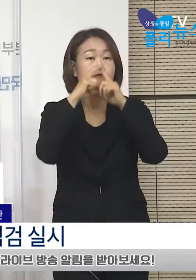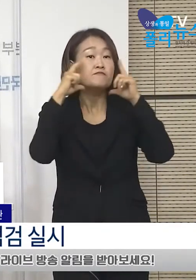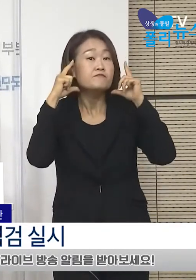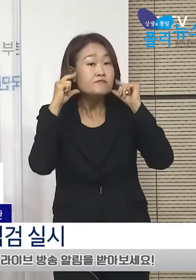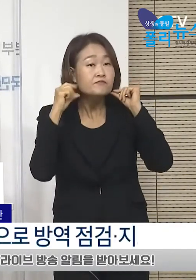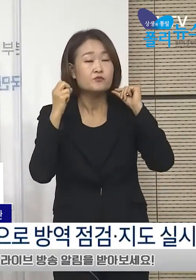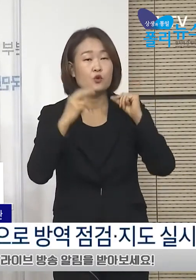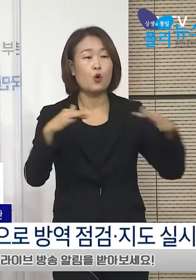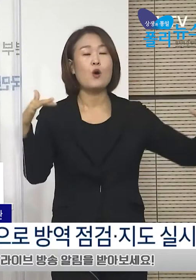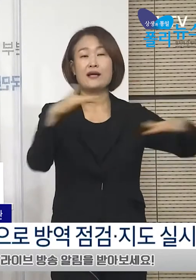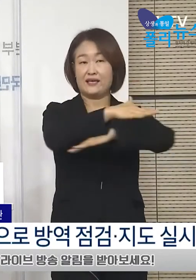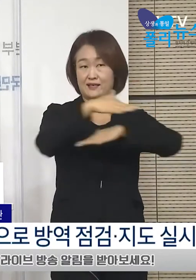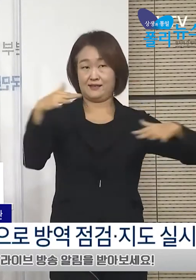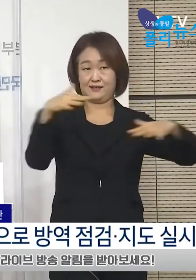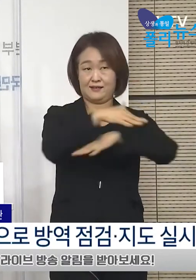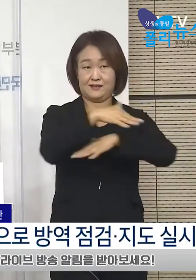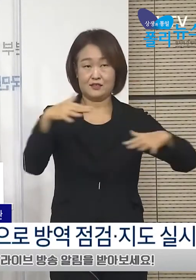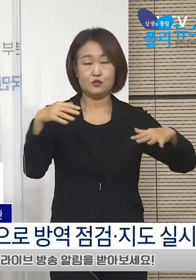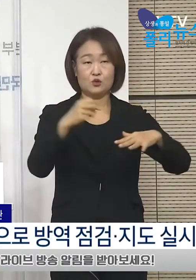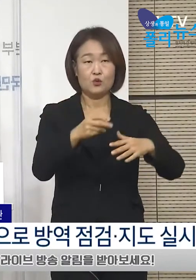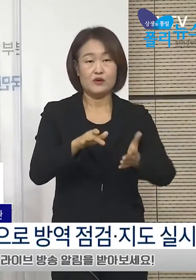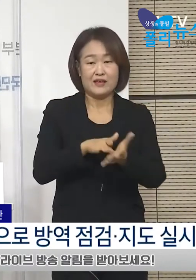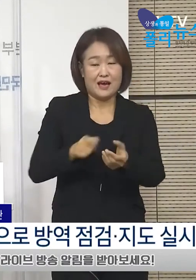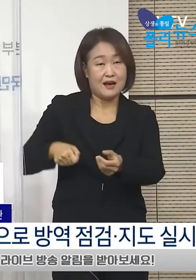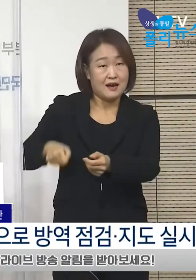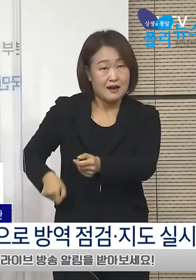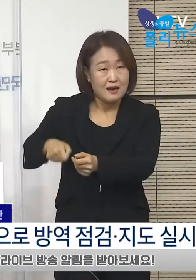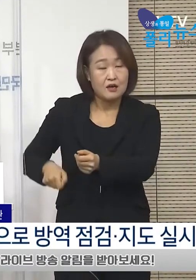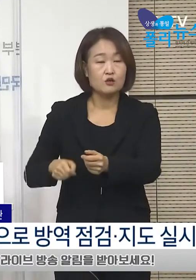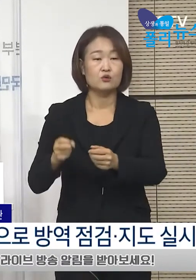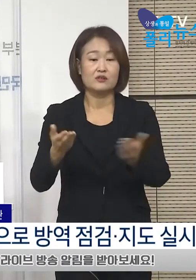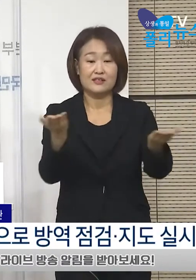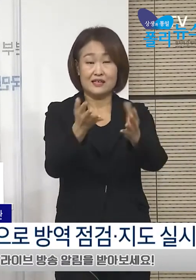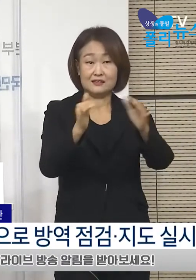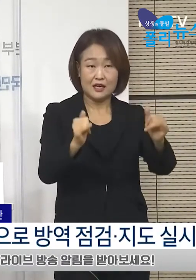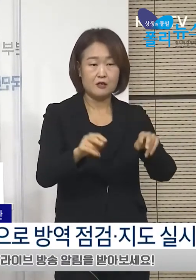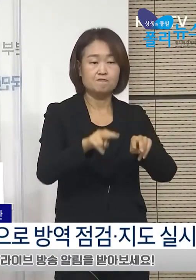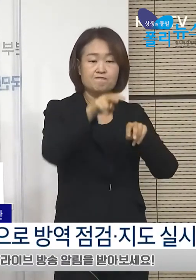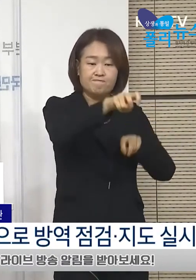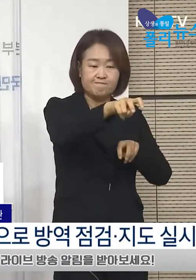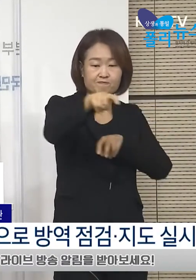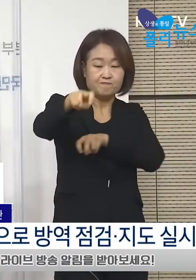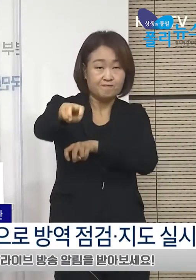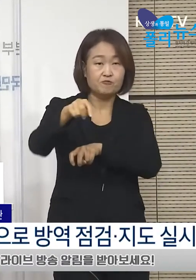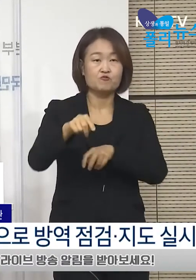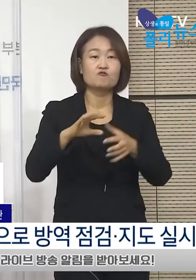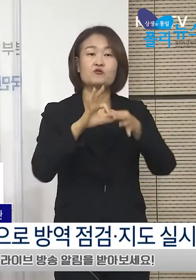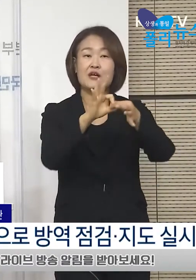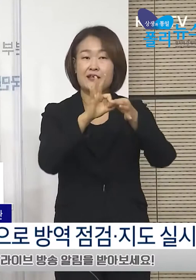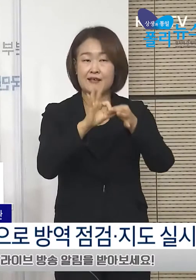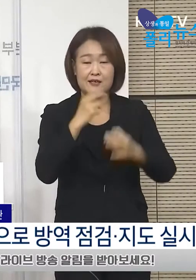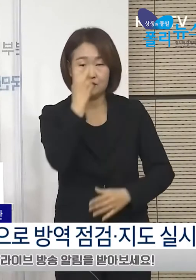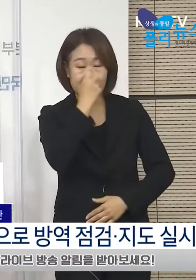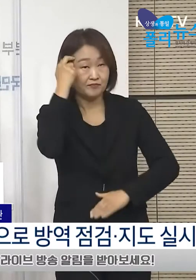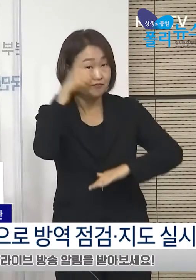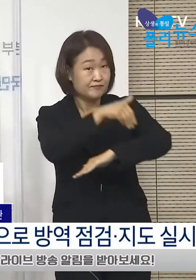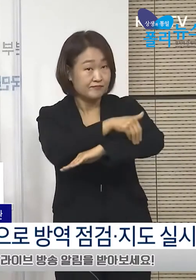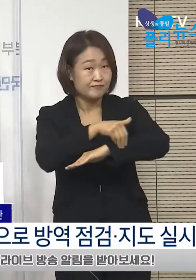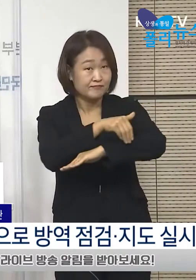환기 소독, 근로자 간의 거리 두기 등 핵심 방역 수칙의 이행을 살펴볼 것이며